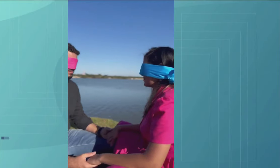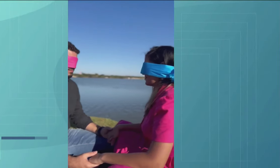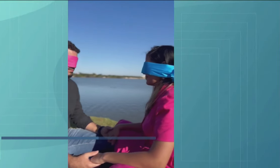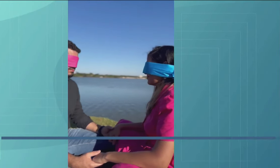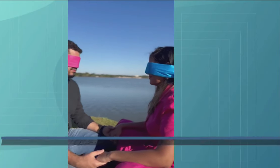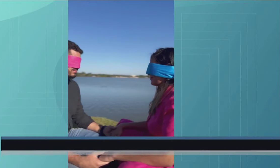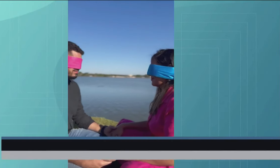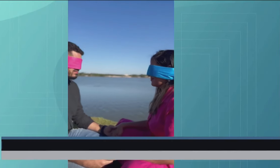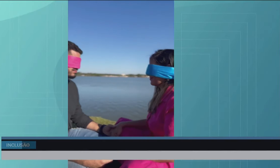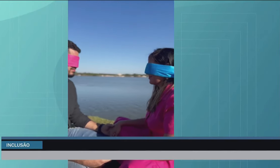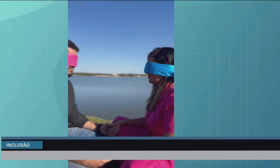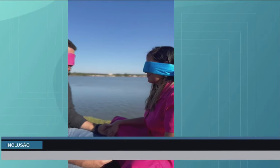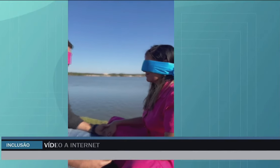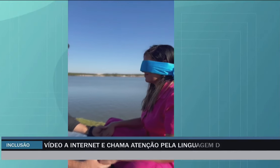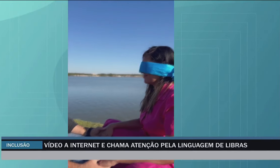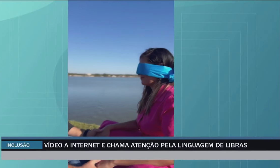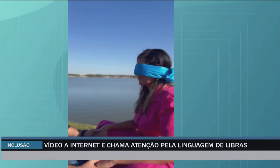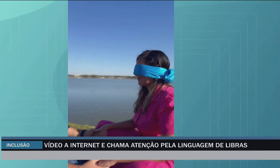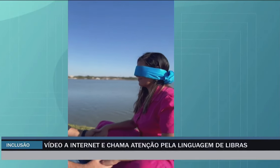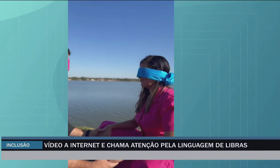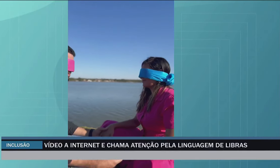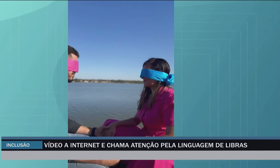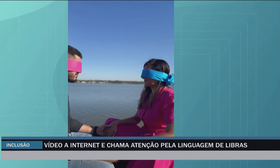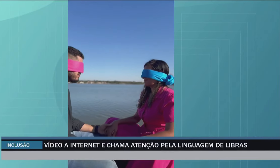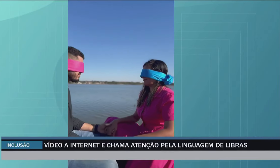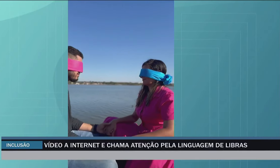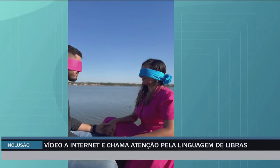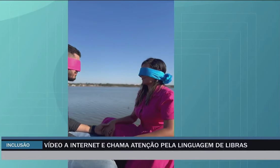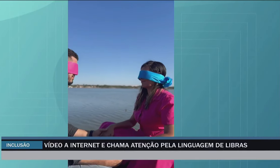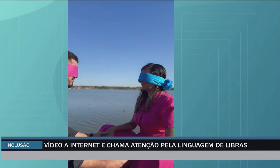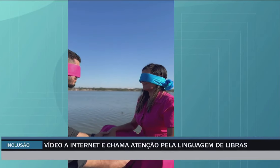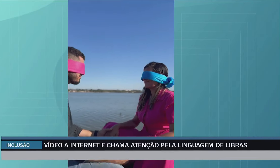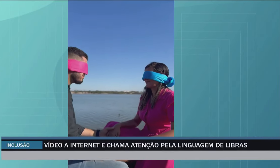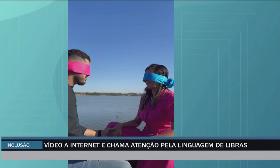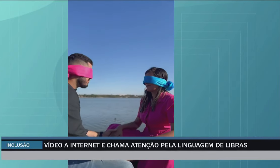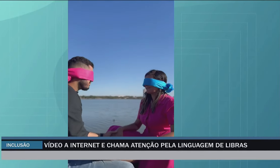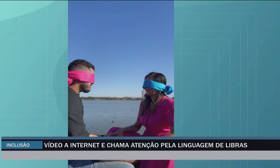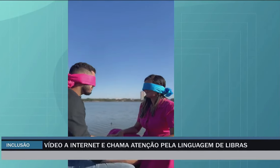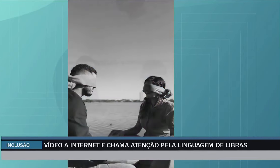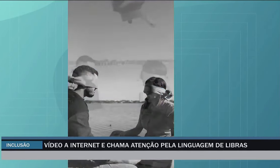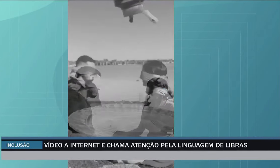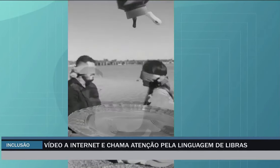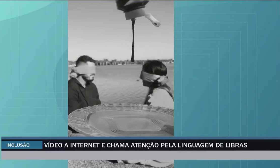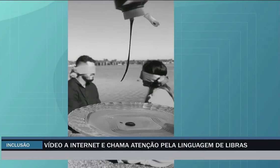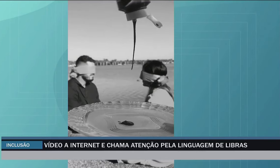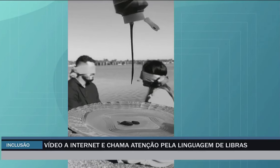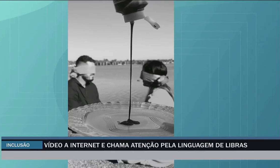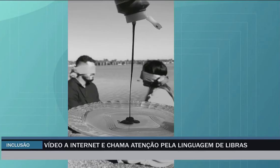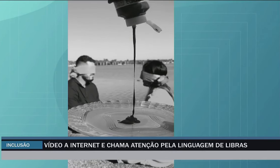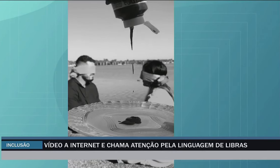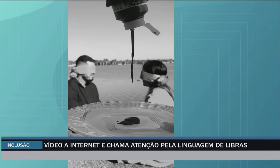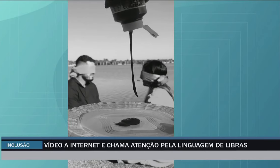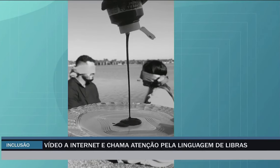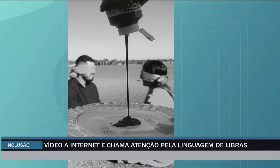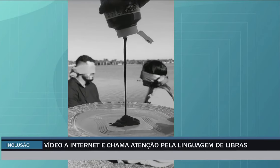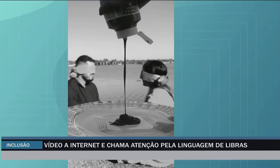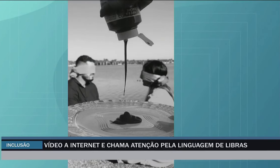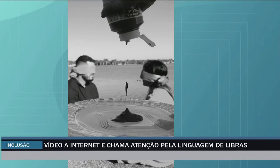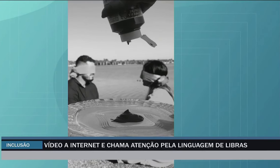Seria mais um vídeo na internet de revelação do sexo do bebê, gravado no cartão postal de Três Lagos, a Lagoa Maior,